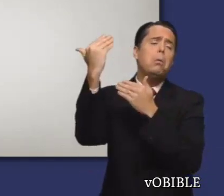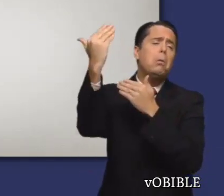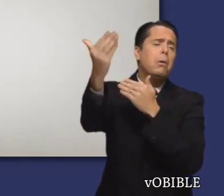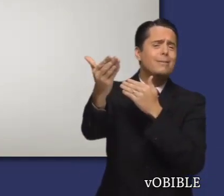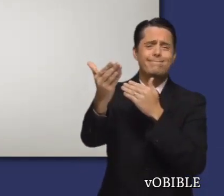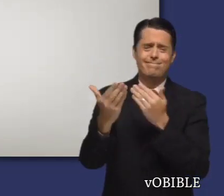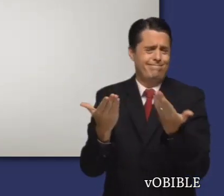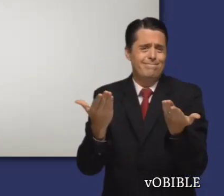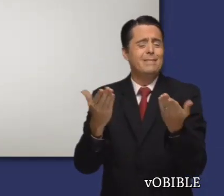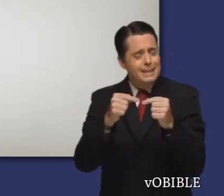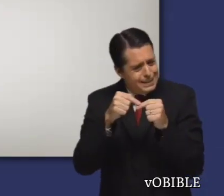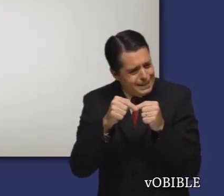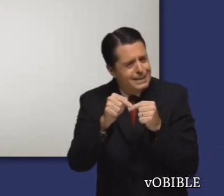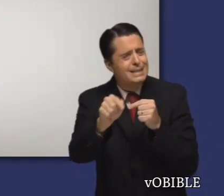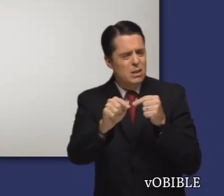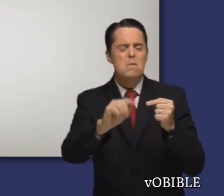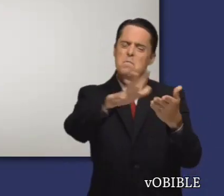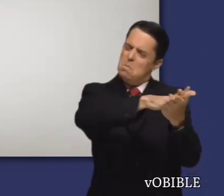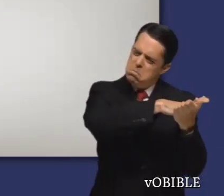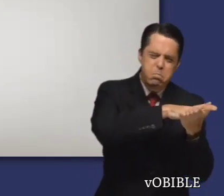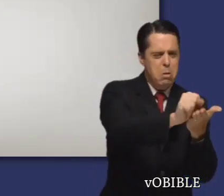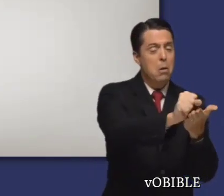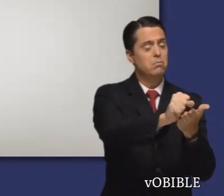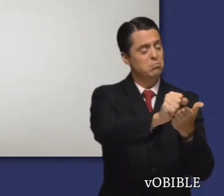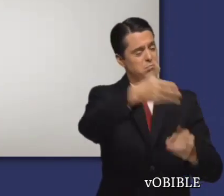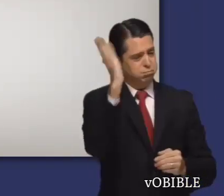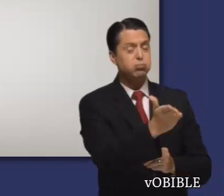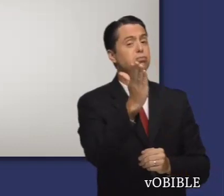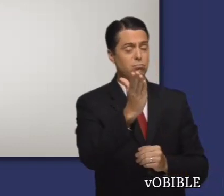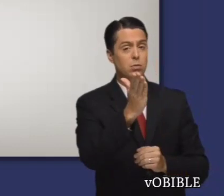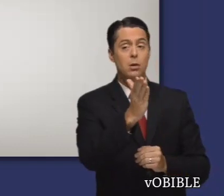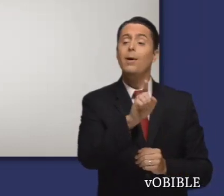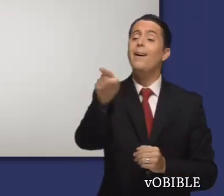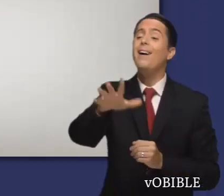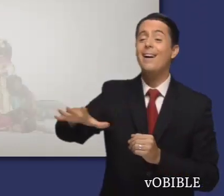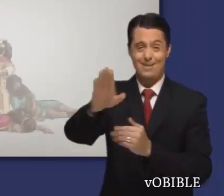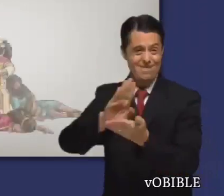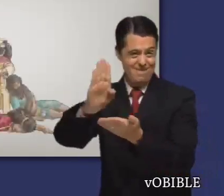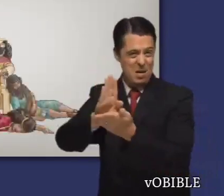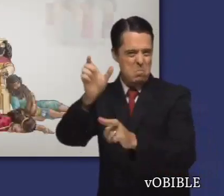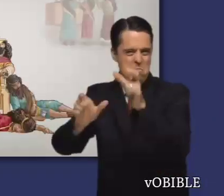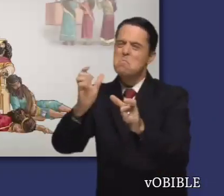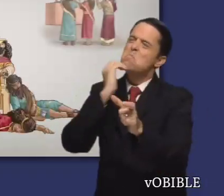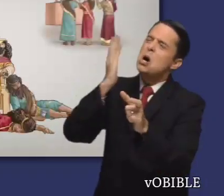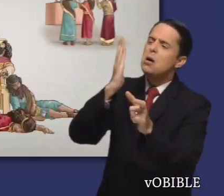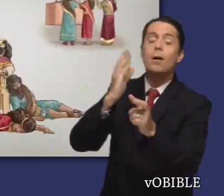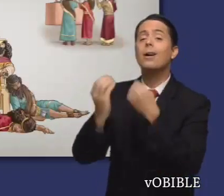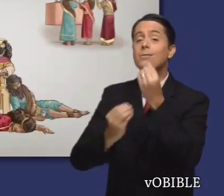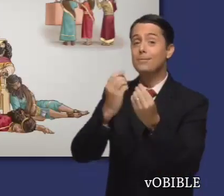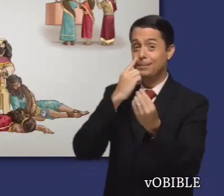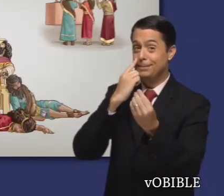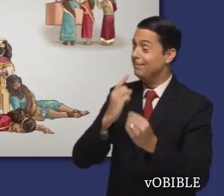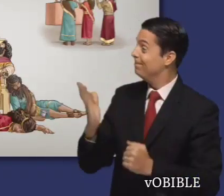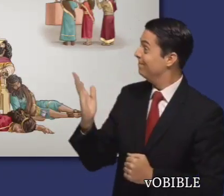Jehová le garantiza que el castigo que ha decretado contra Judá no llegará tarde, y que después también castigará a